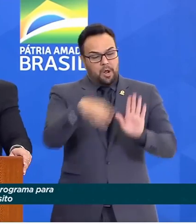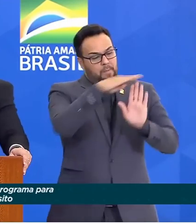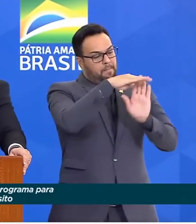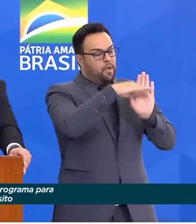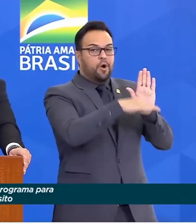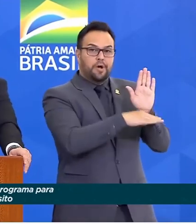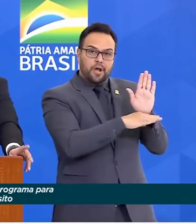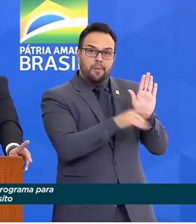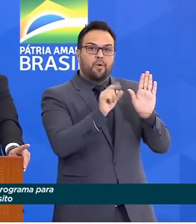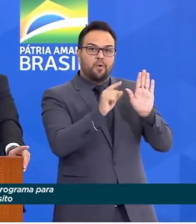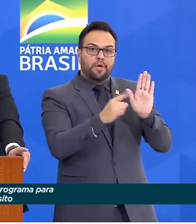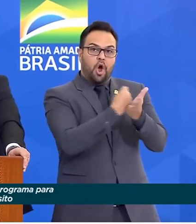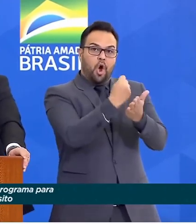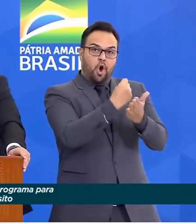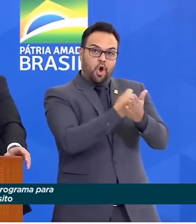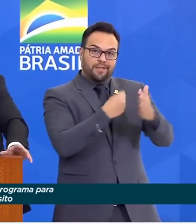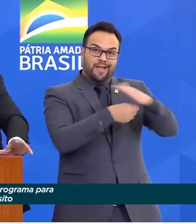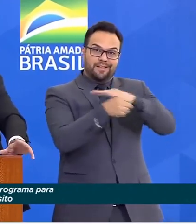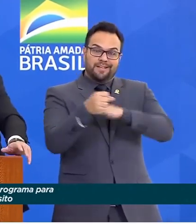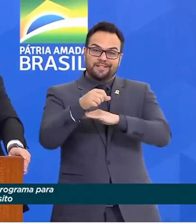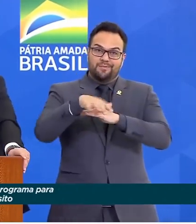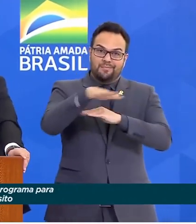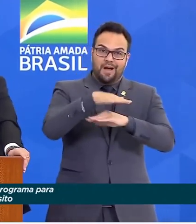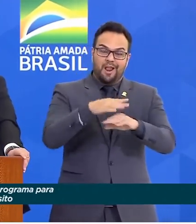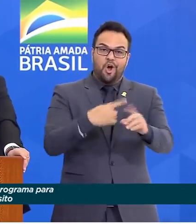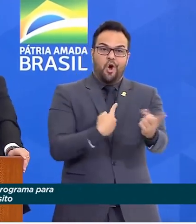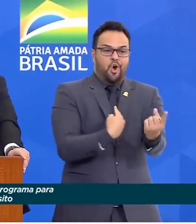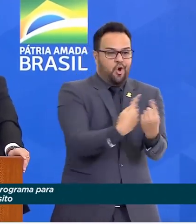concessões rodoviárias, que por sinal já é um grande sucesso.